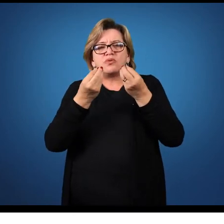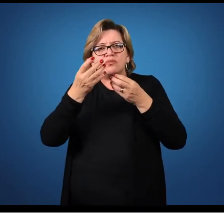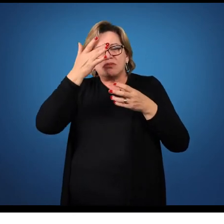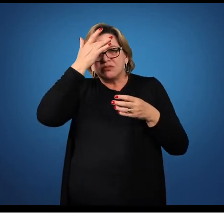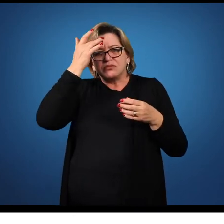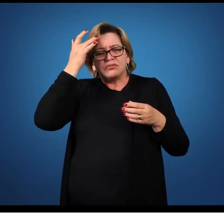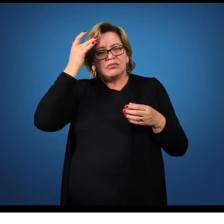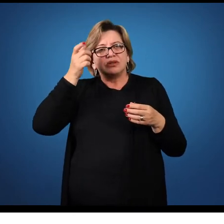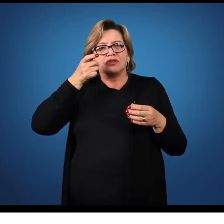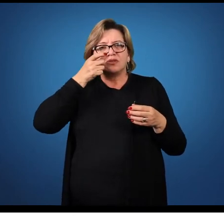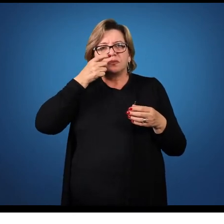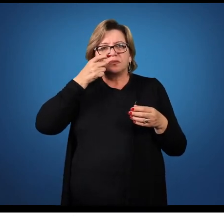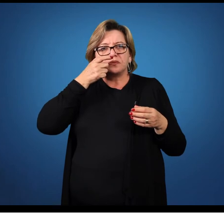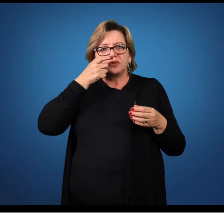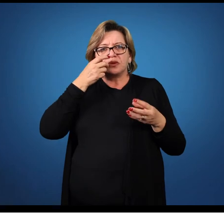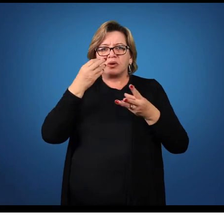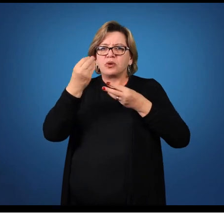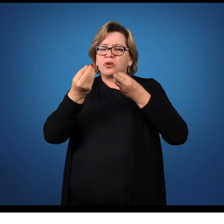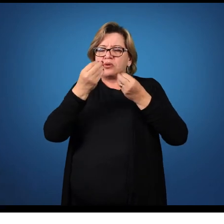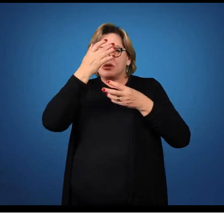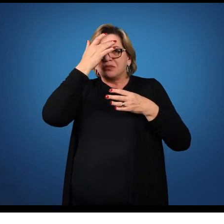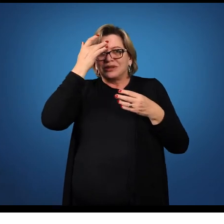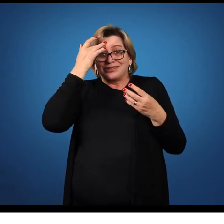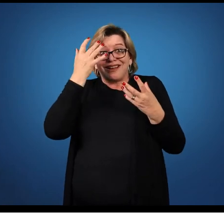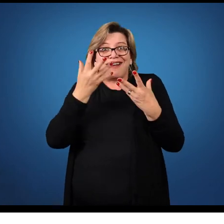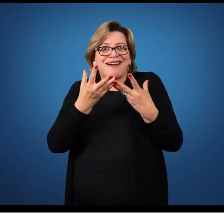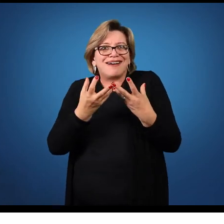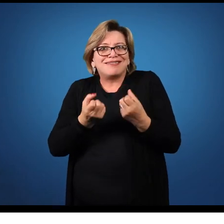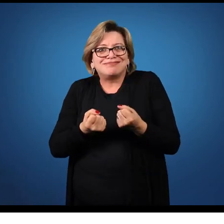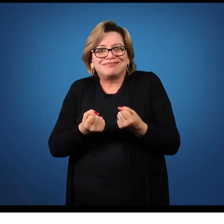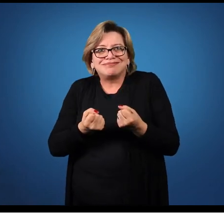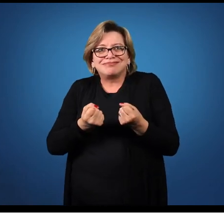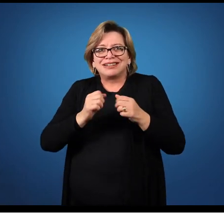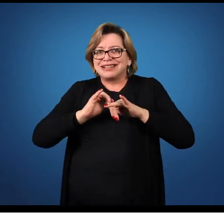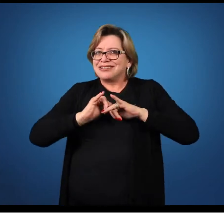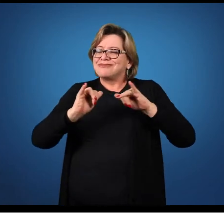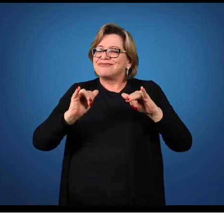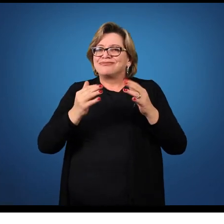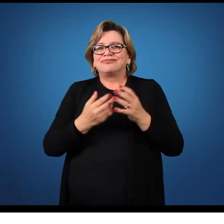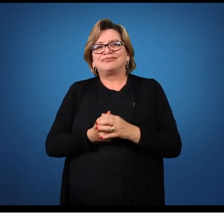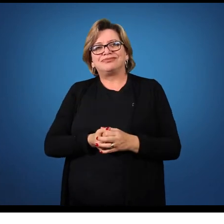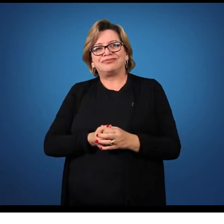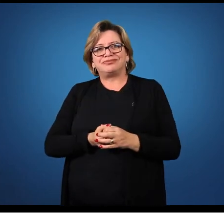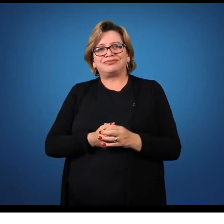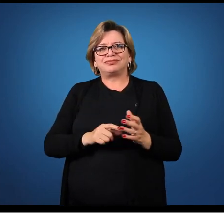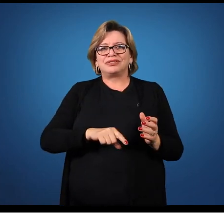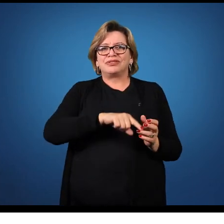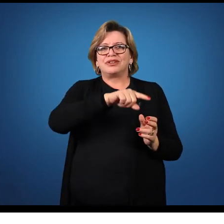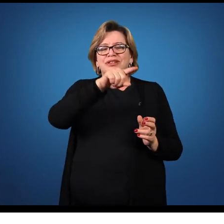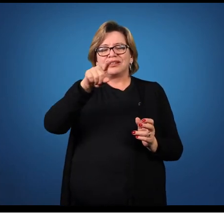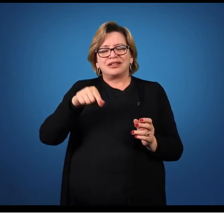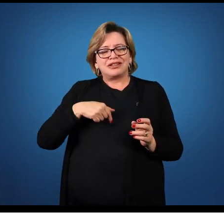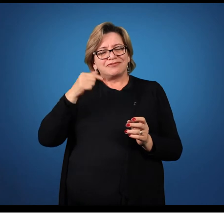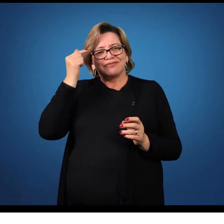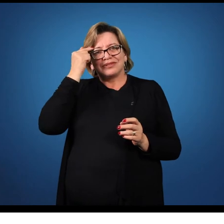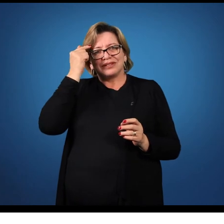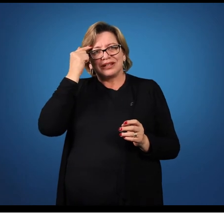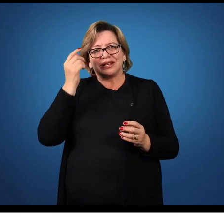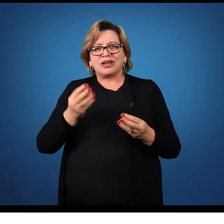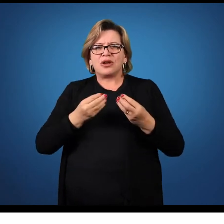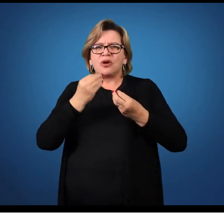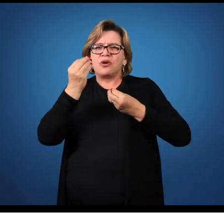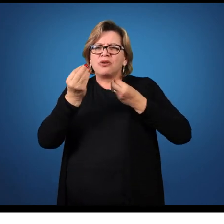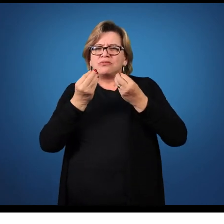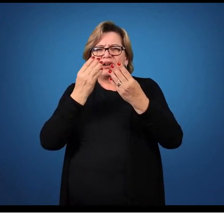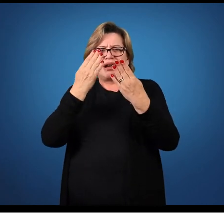exposta, como que o meu público vai receber todas essas informações. Vocês devem estar se perguntando como